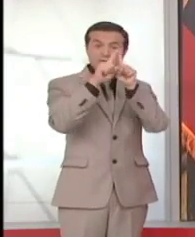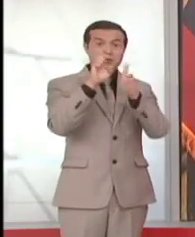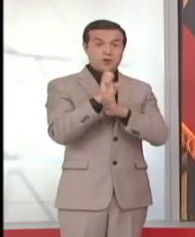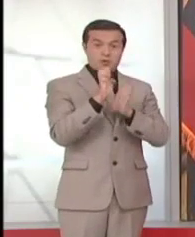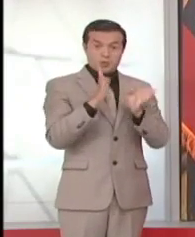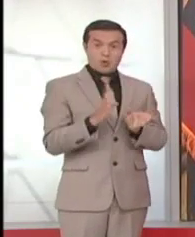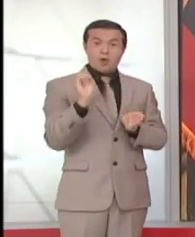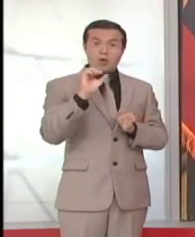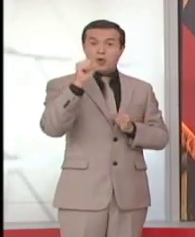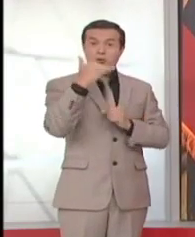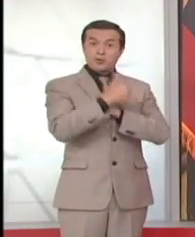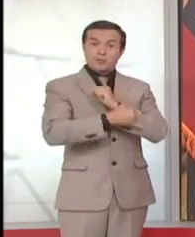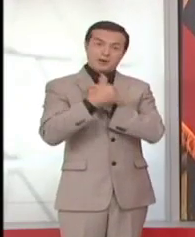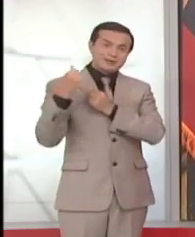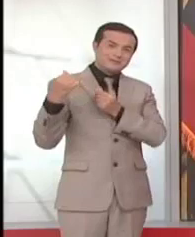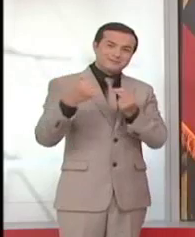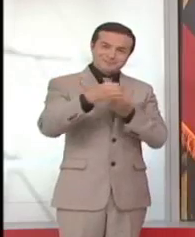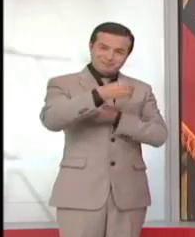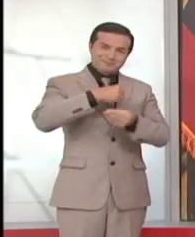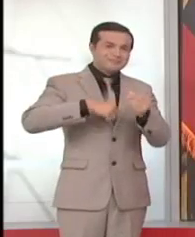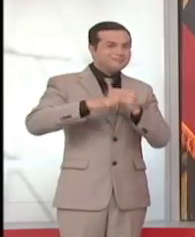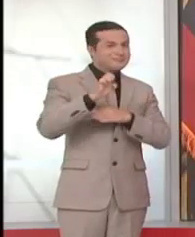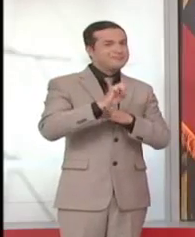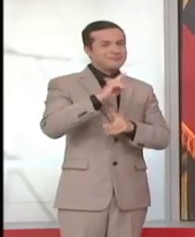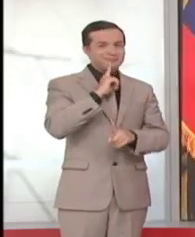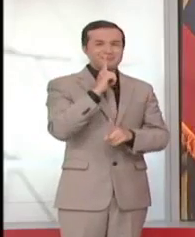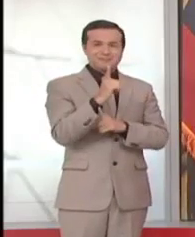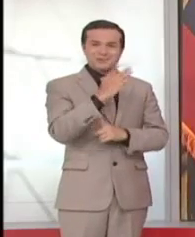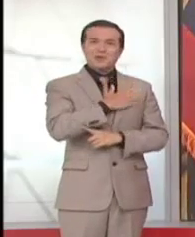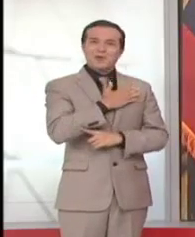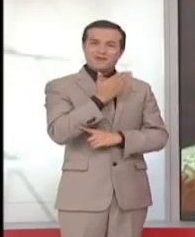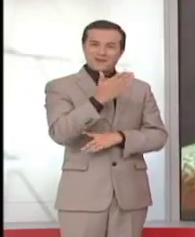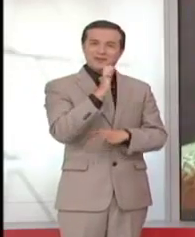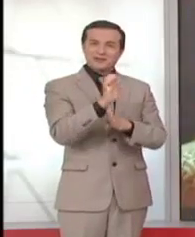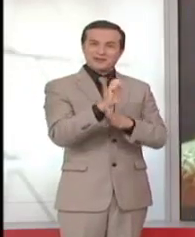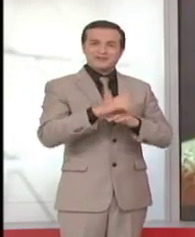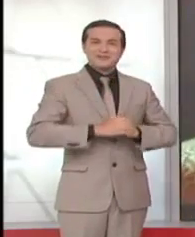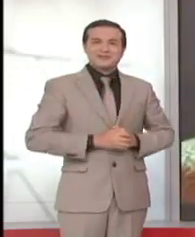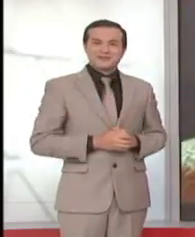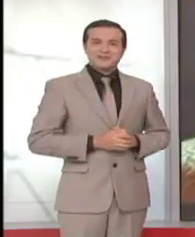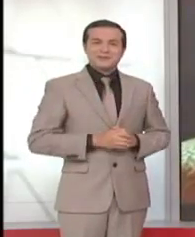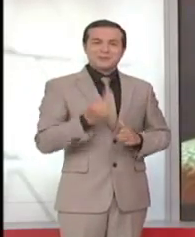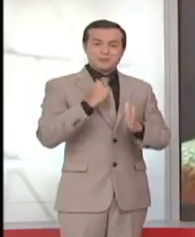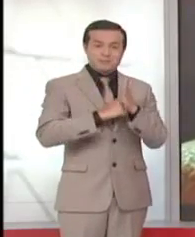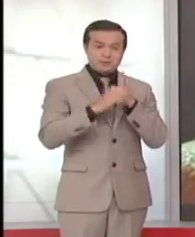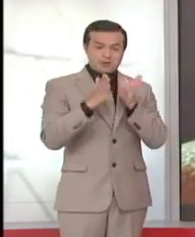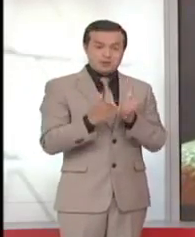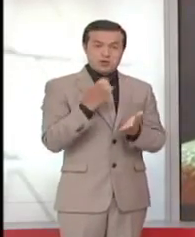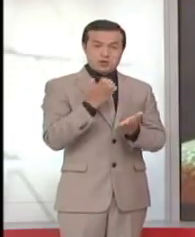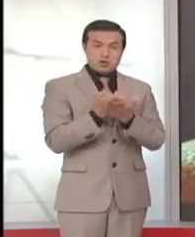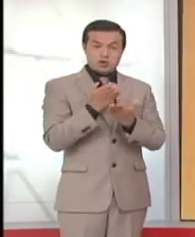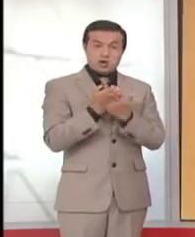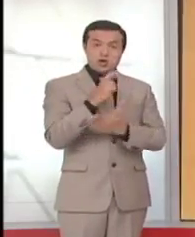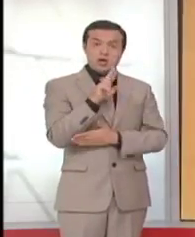que inviertan en el país y que confíen en el Ecuador. En eso concuerda el ministro de Economía, Richard Martínez, quien, por ejemplo,